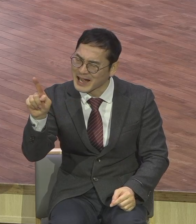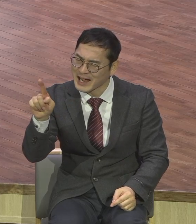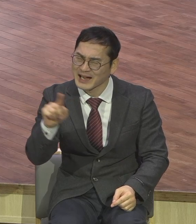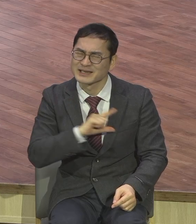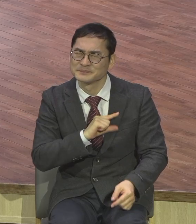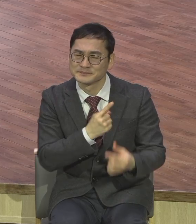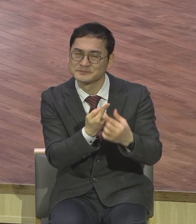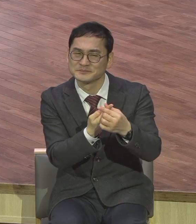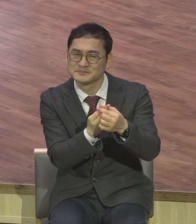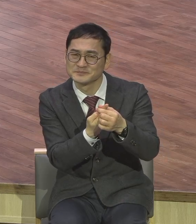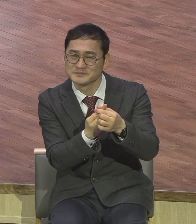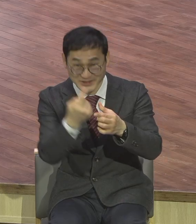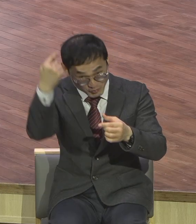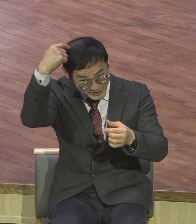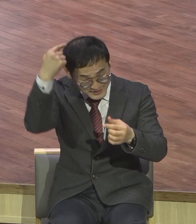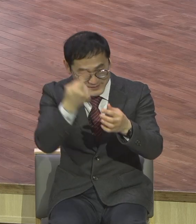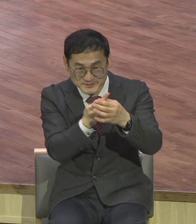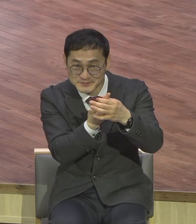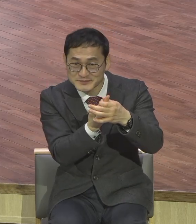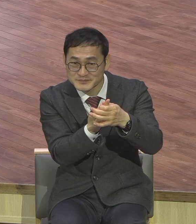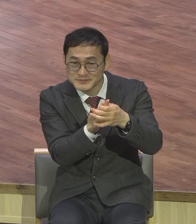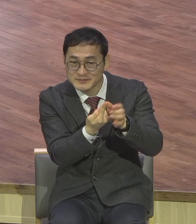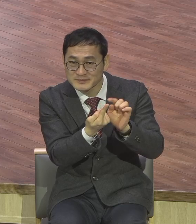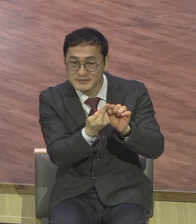있는데 우리말로 하면 편도체라고 합니다